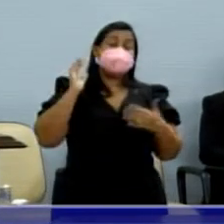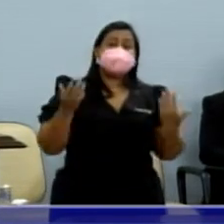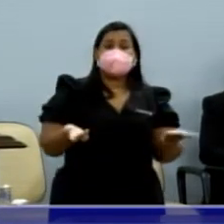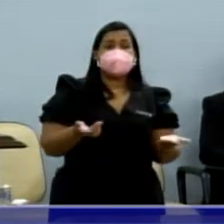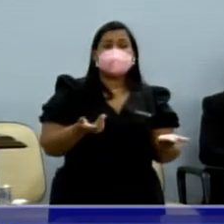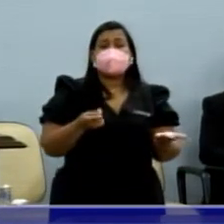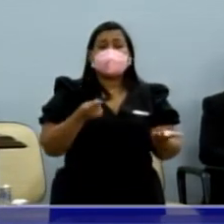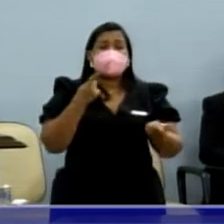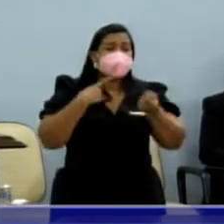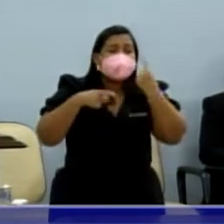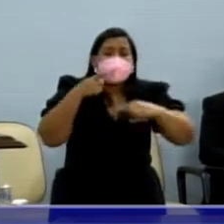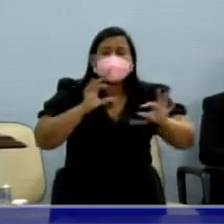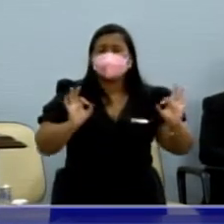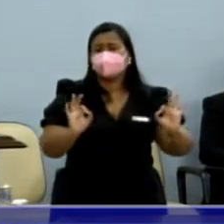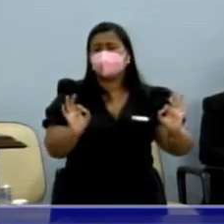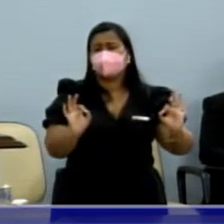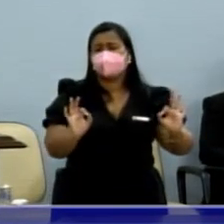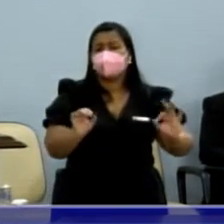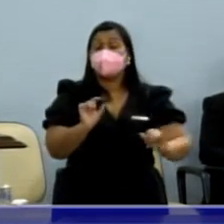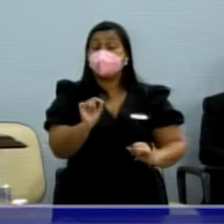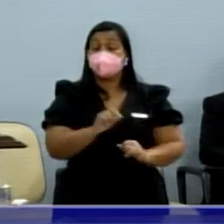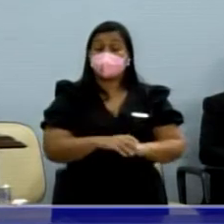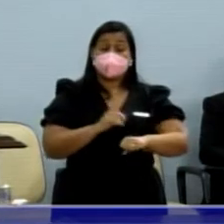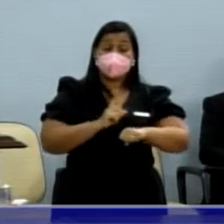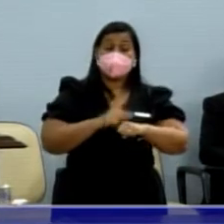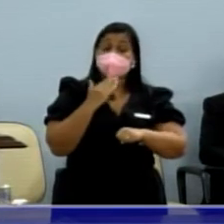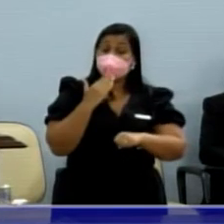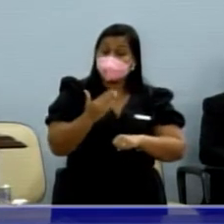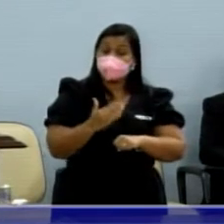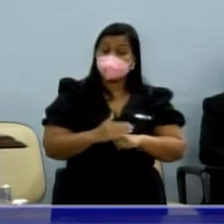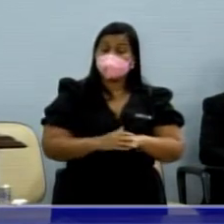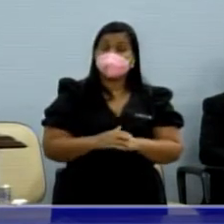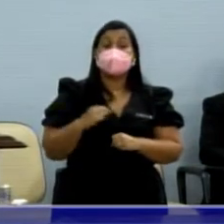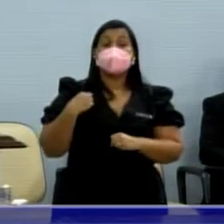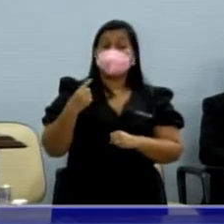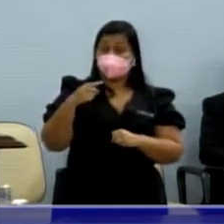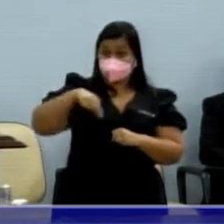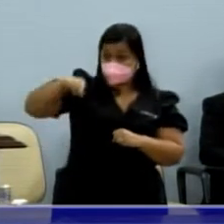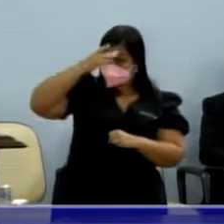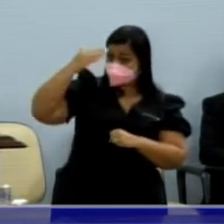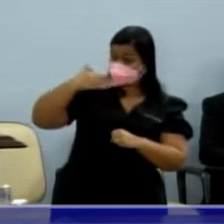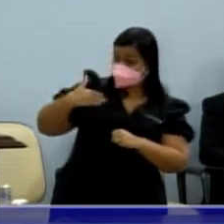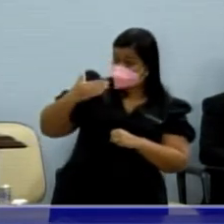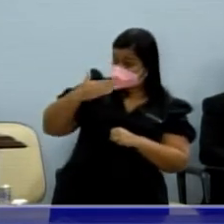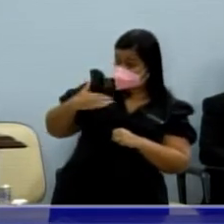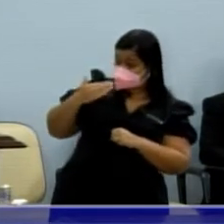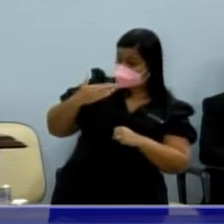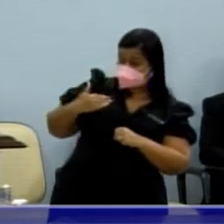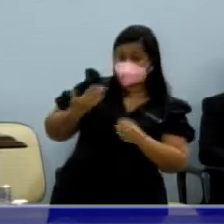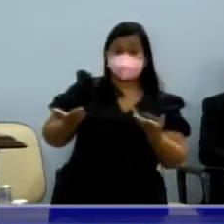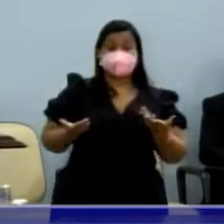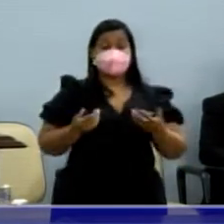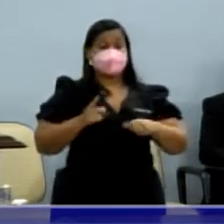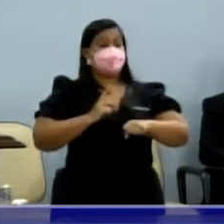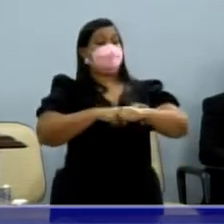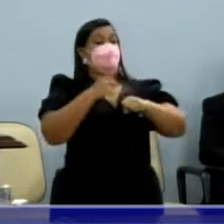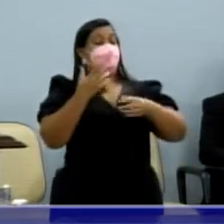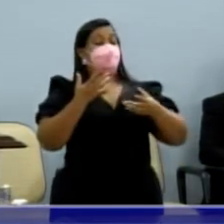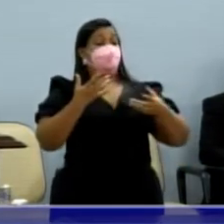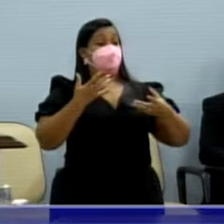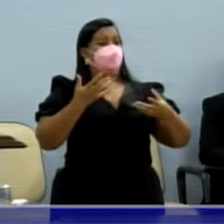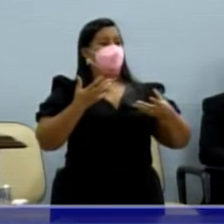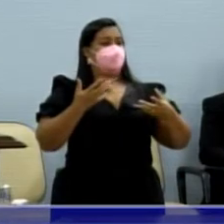criticar a gente, na hora é cobrar, porque a gente é cobrado. Então, na hora que o negócio fica